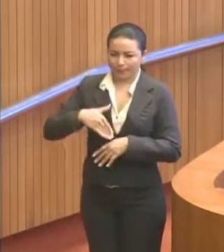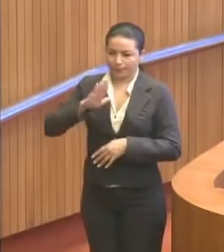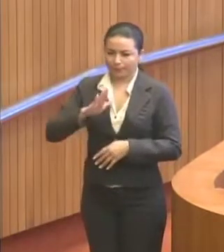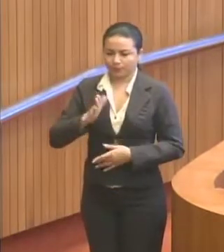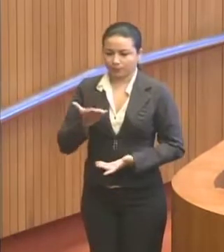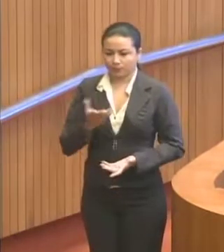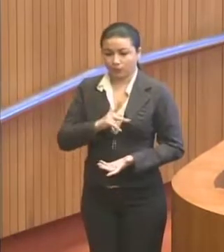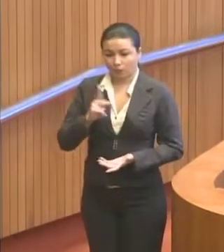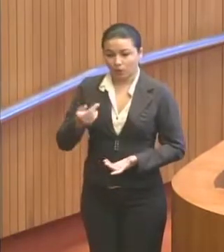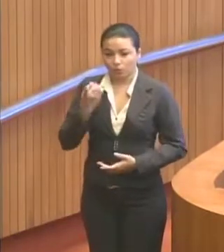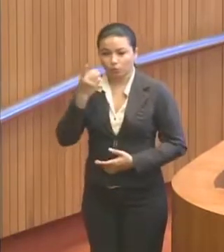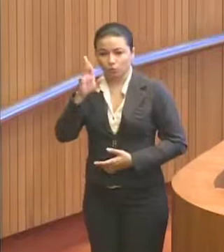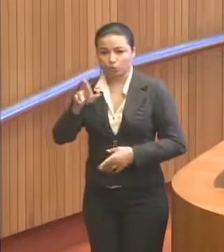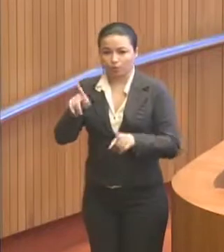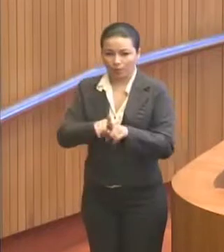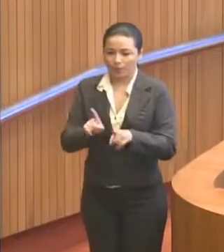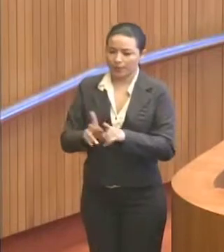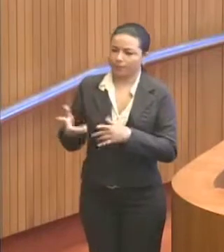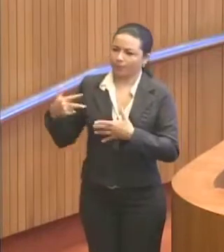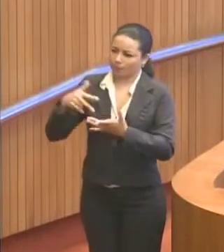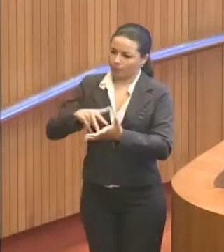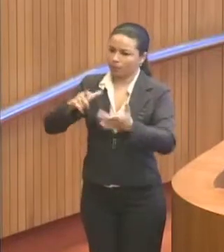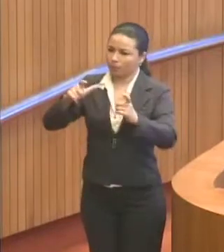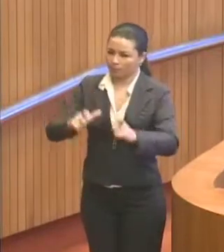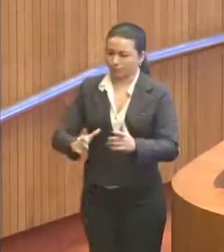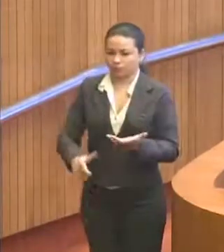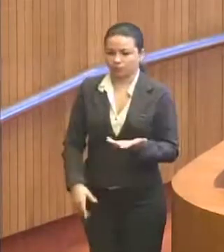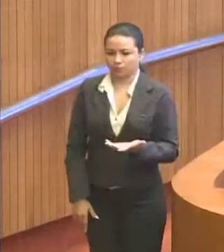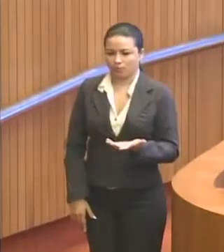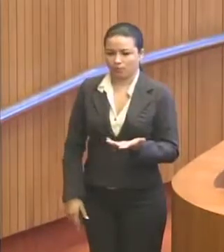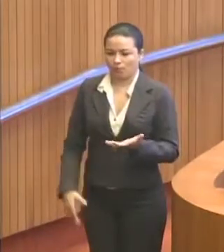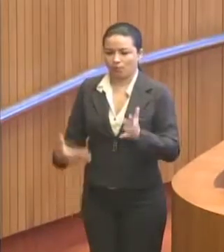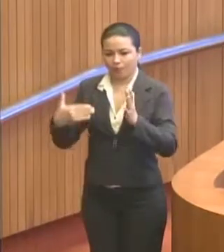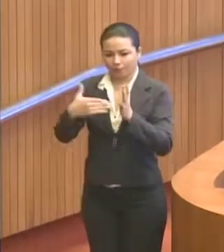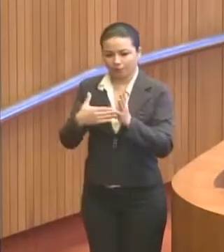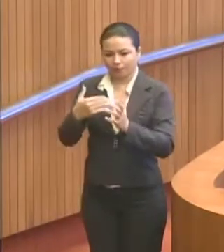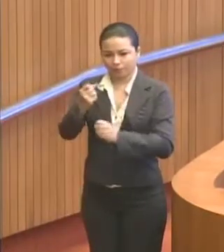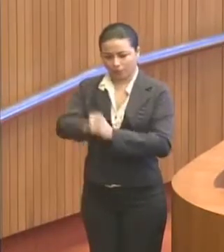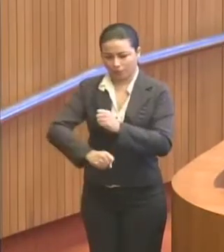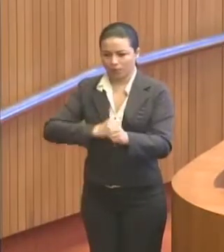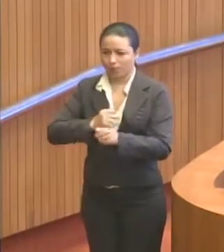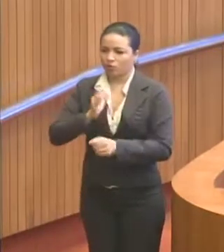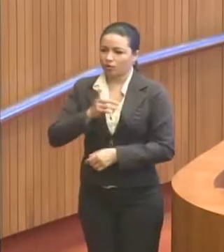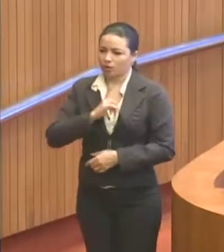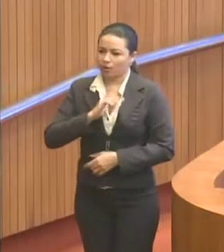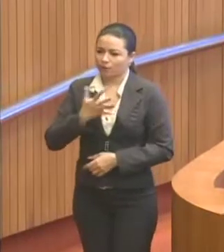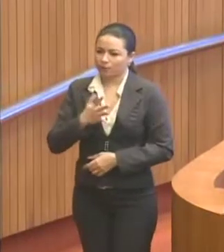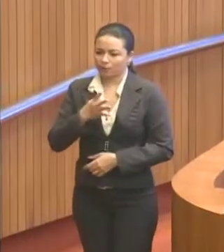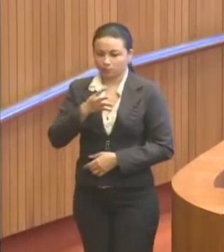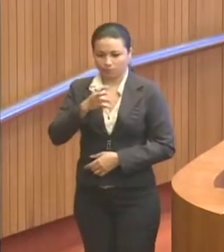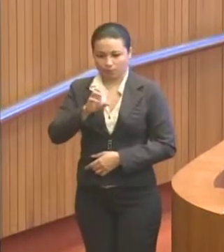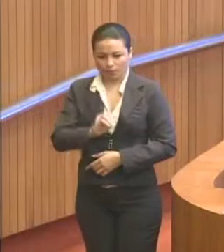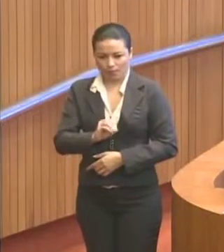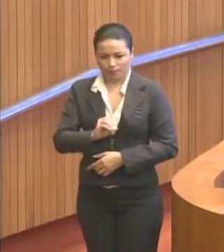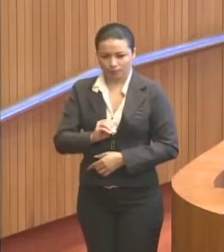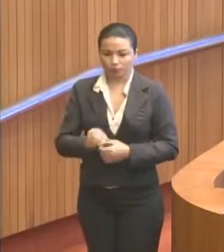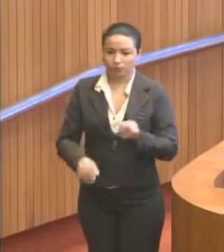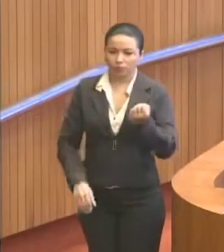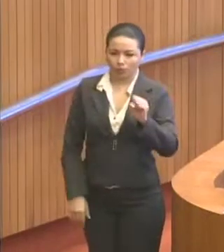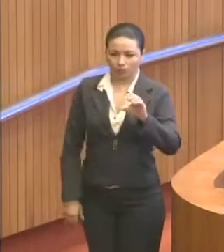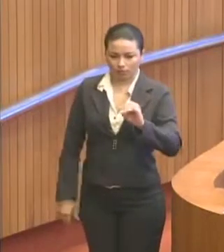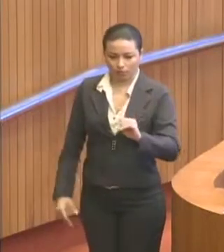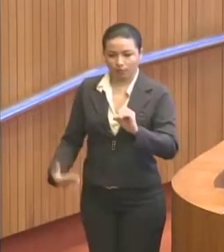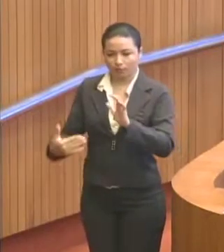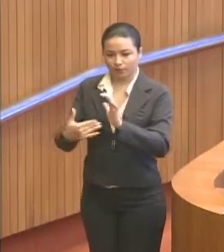professores, doutores, que também irão para a cidade de Pinheiro. Ao final do ano, já serão mais 40, então farão 80,